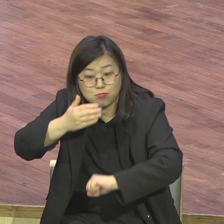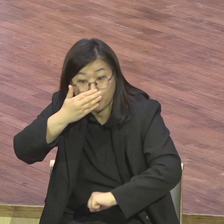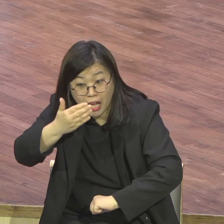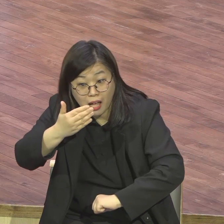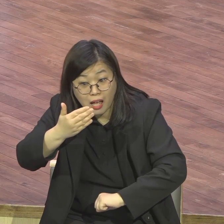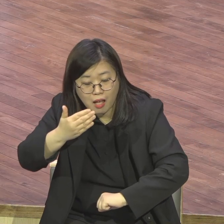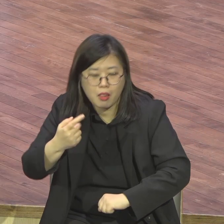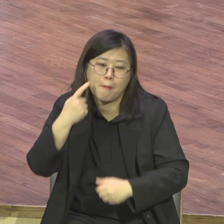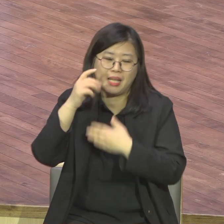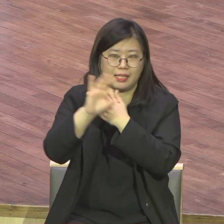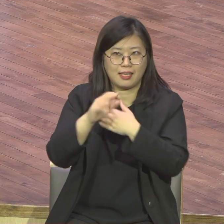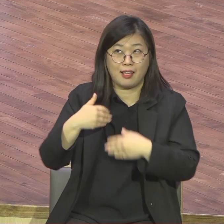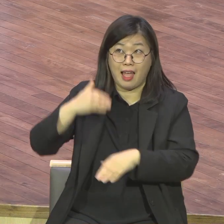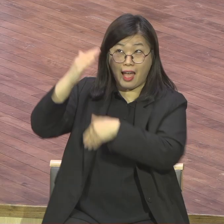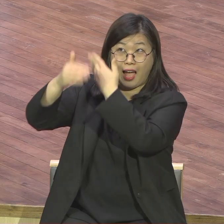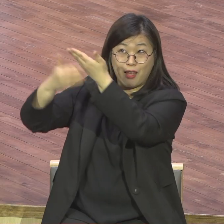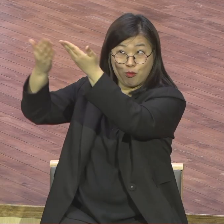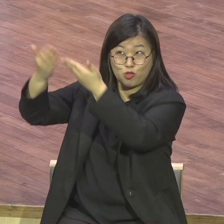했기 때문에 무슨 말입니까?